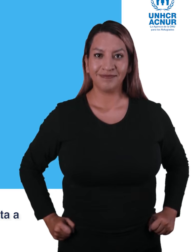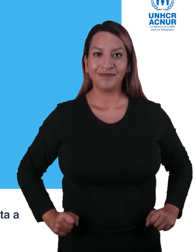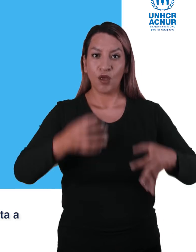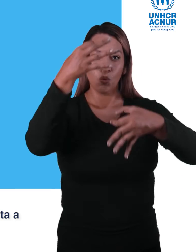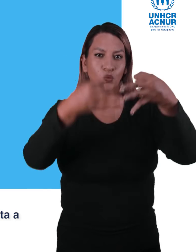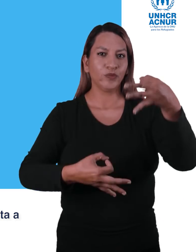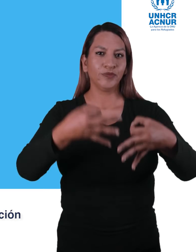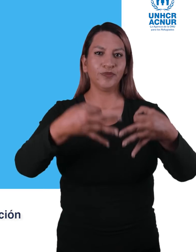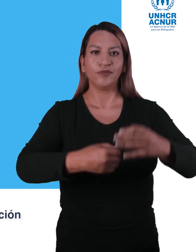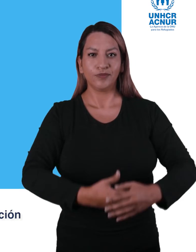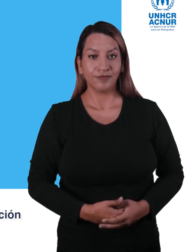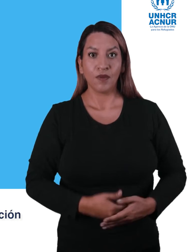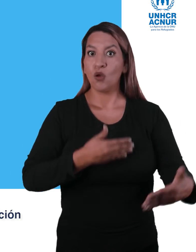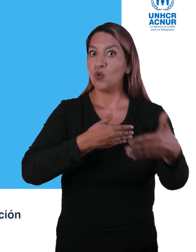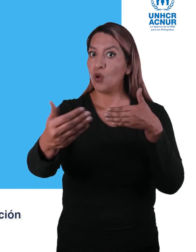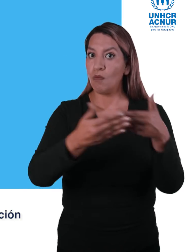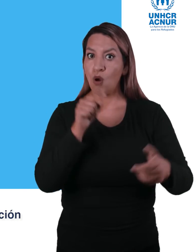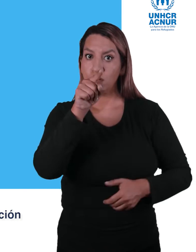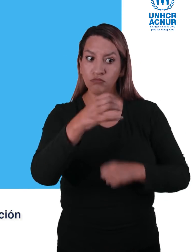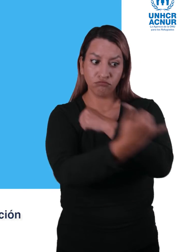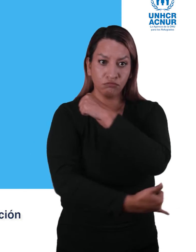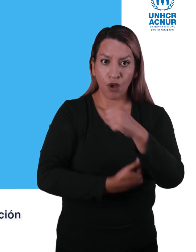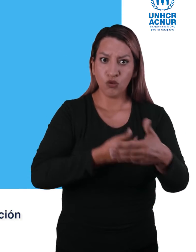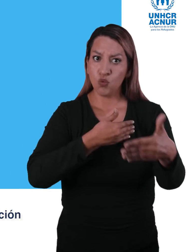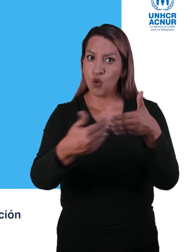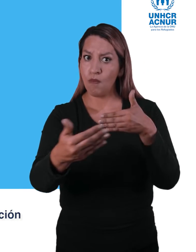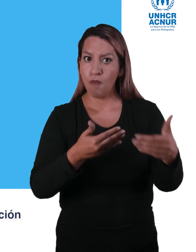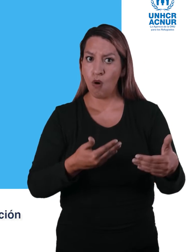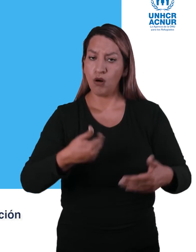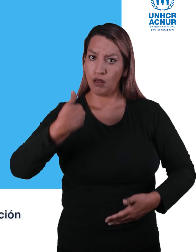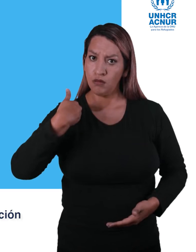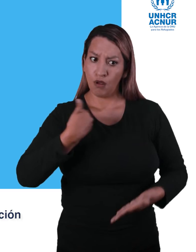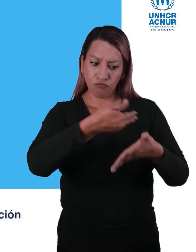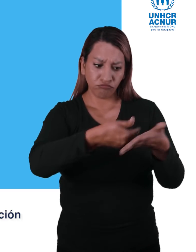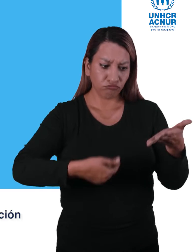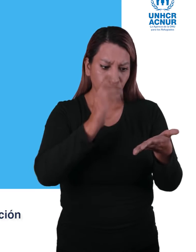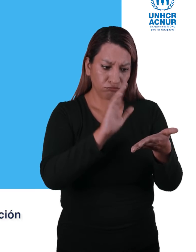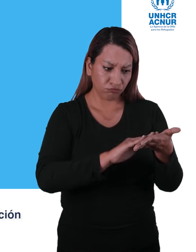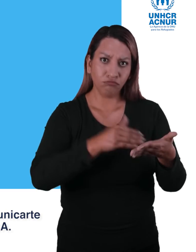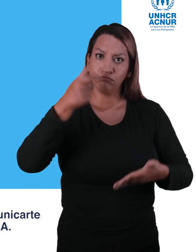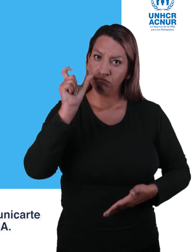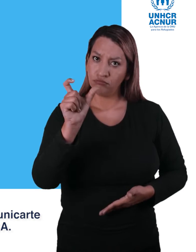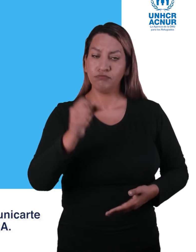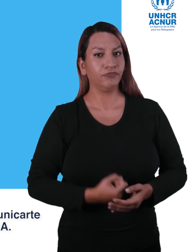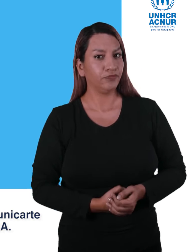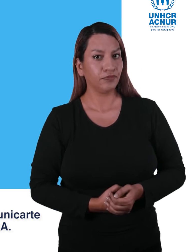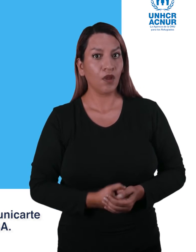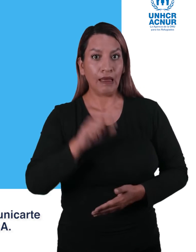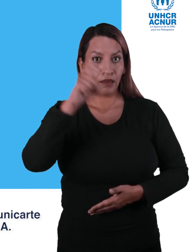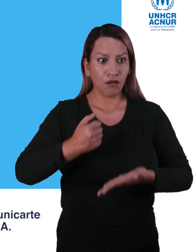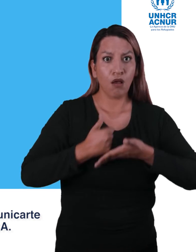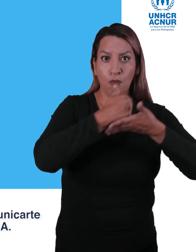sistema de justicia. No importa el país donde vienes, ni tu condición migratoria o si tienes o no documentos. Si necesitas